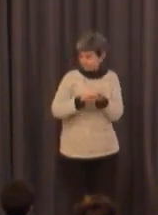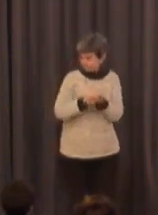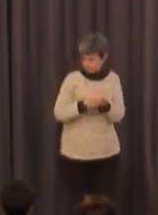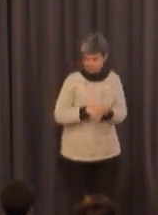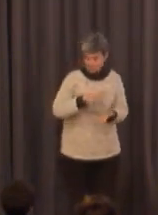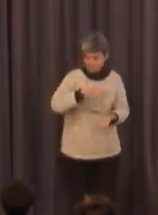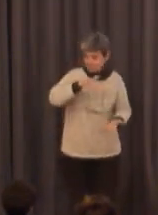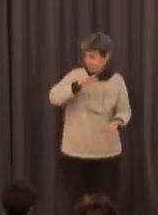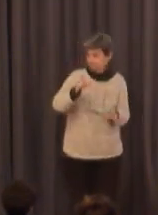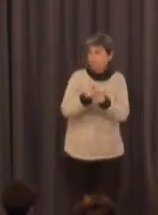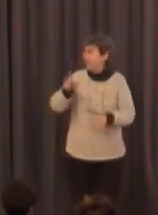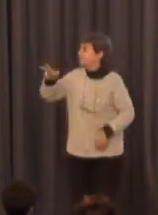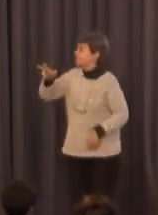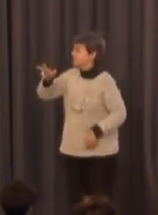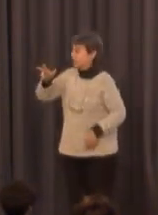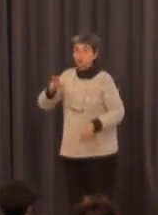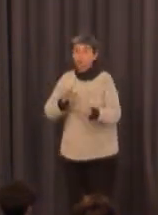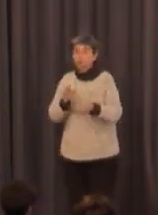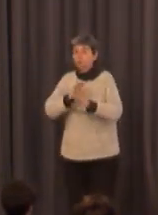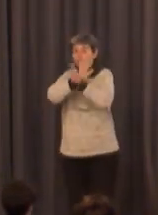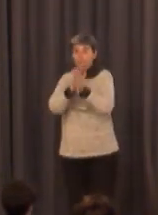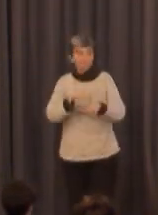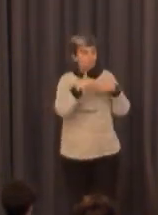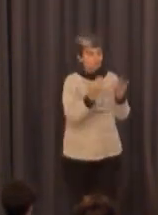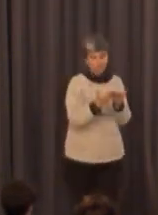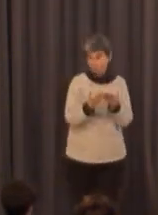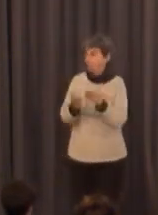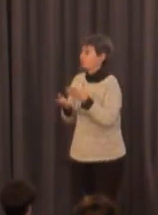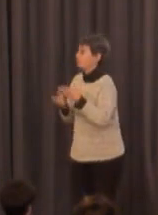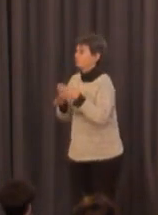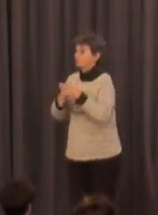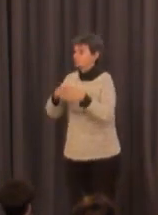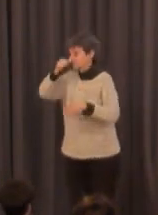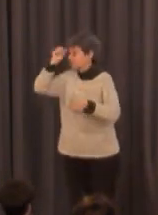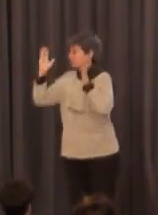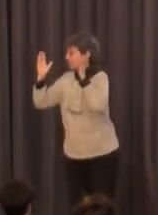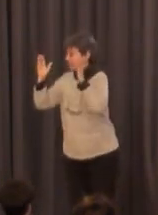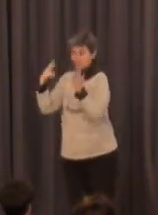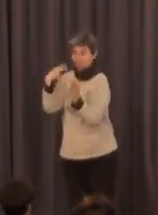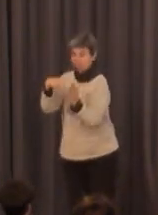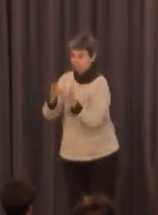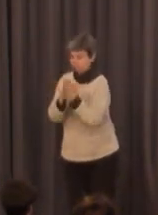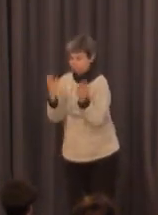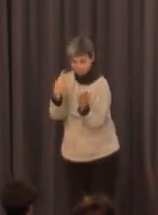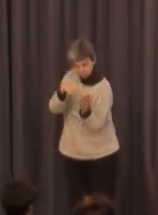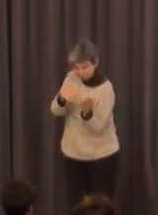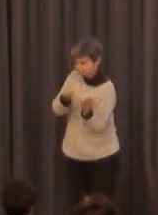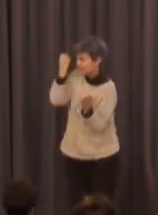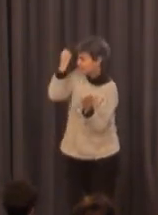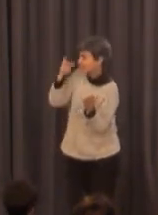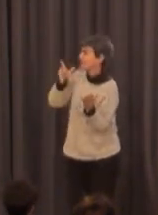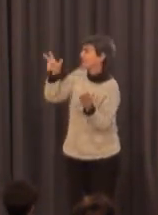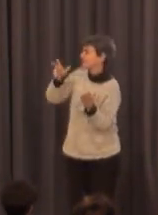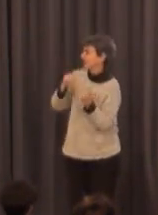adquirido esa capacidad poco a poco bueno pues lo que sucede igual con cualquier otra lengua que se aprende y si en verano